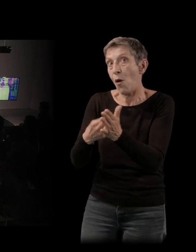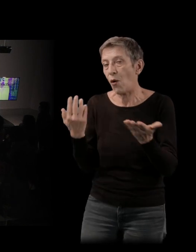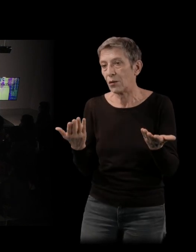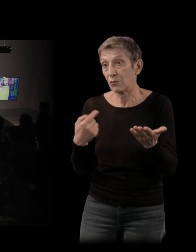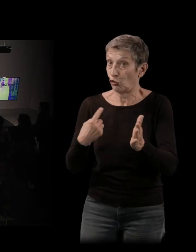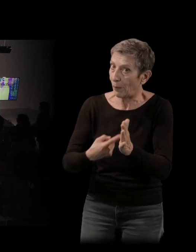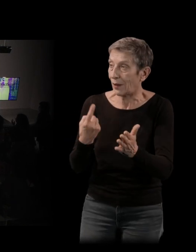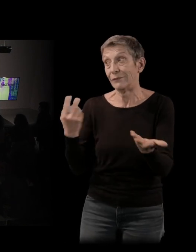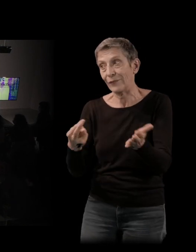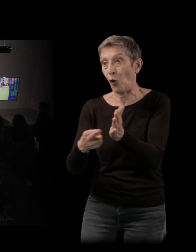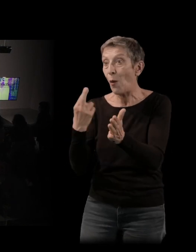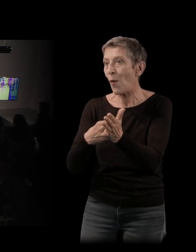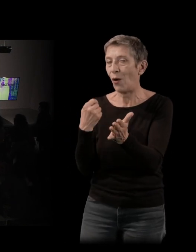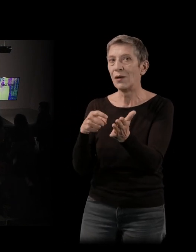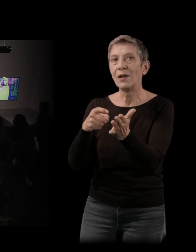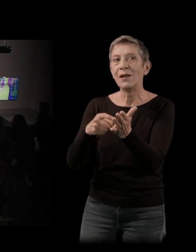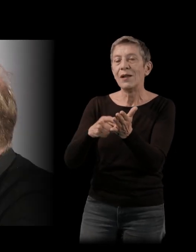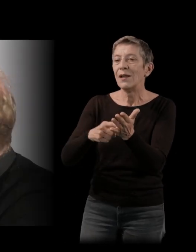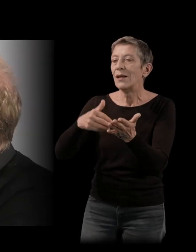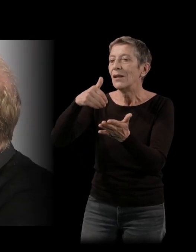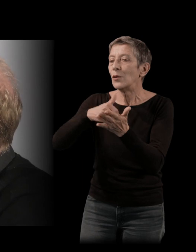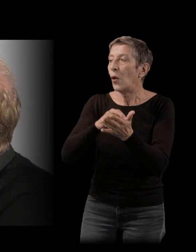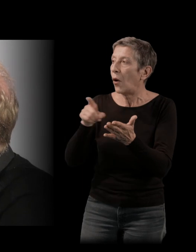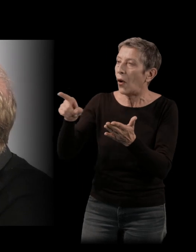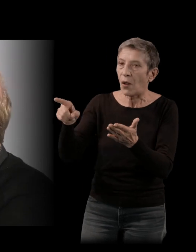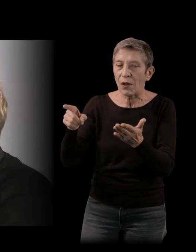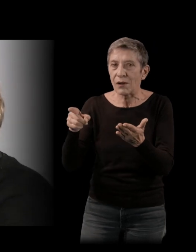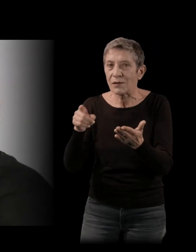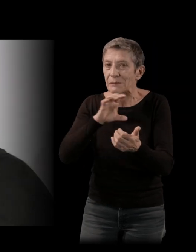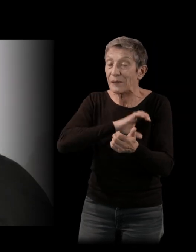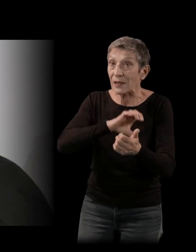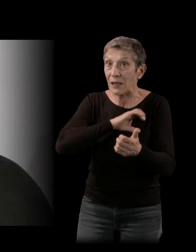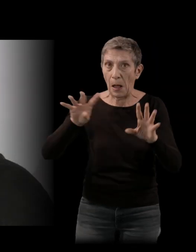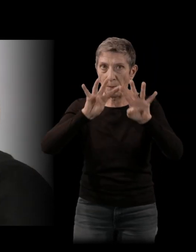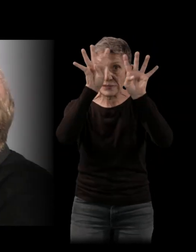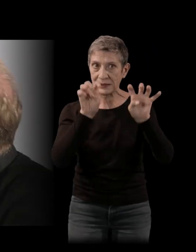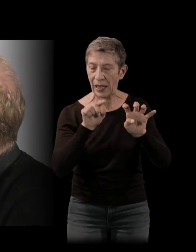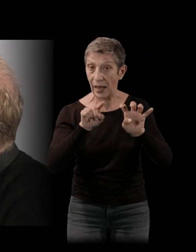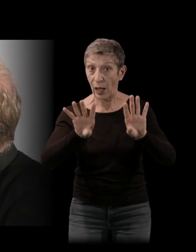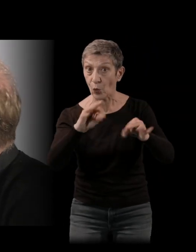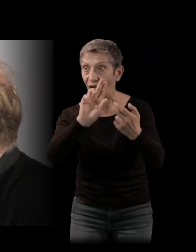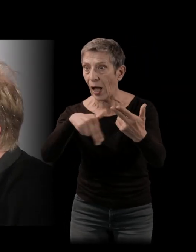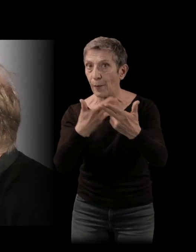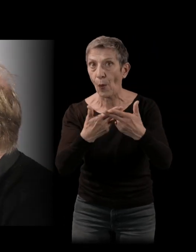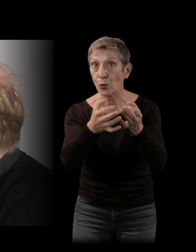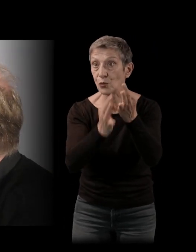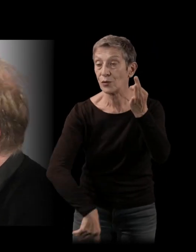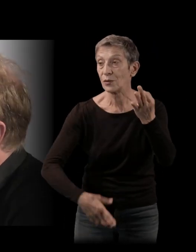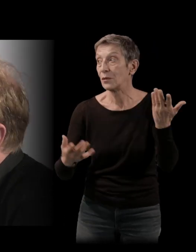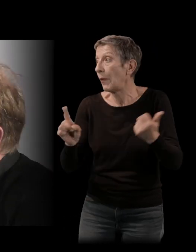je pense, prétend apporter des réponses fermes et définitives sur tous ces mystères, puisqu'il y a de nombreux mystères. Et on a l'impression que ce